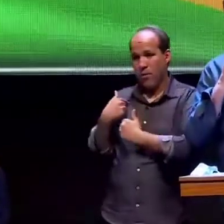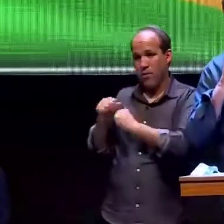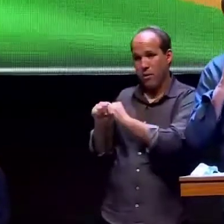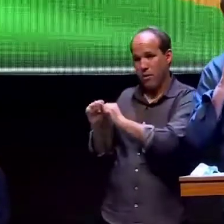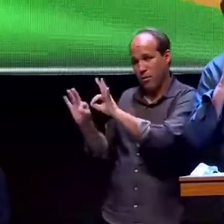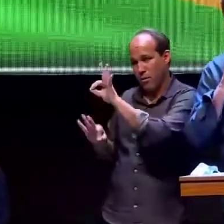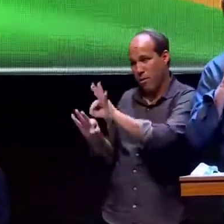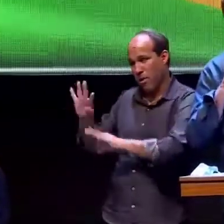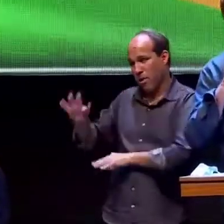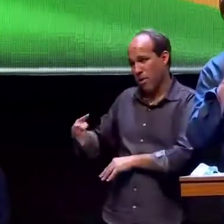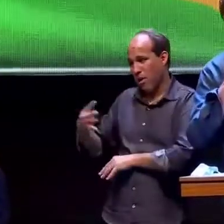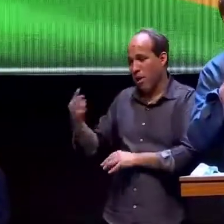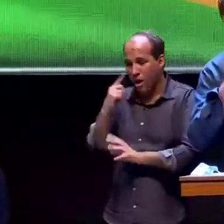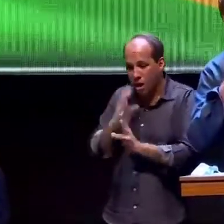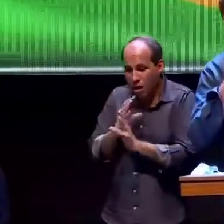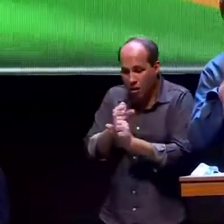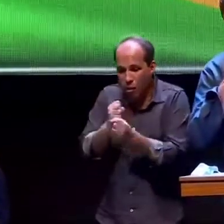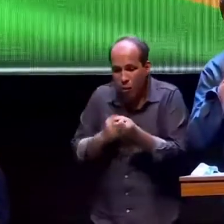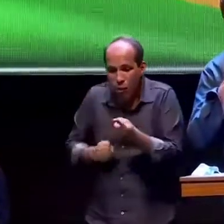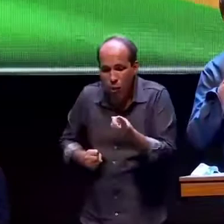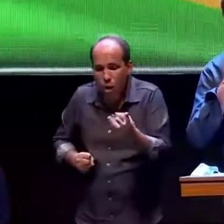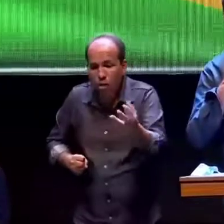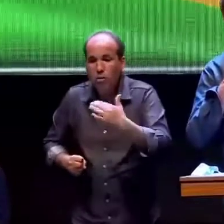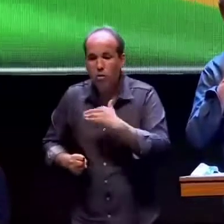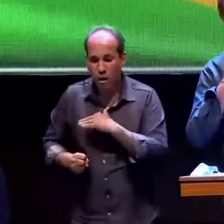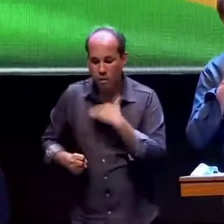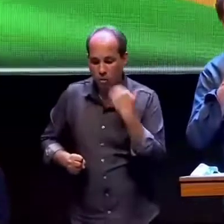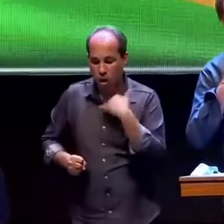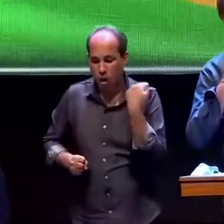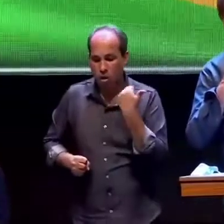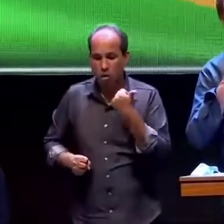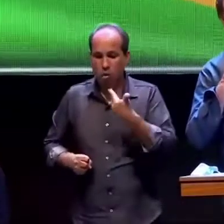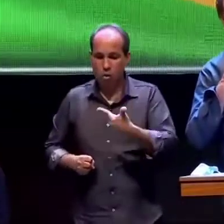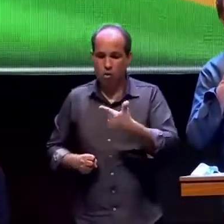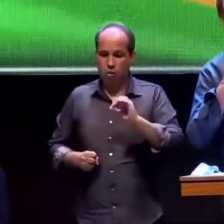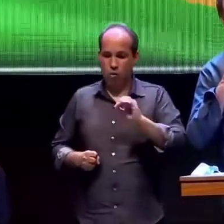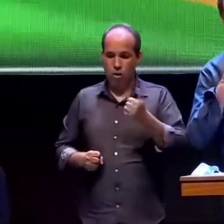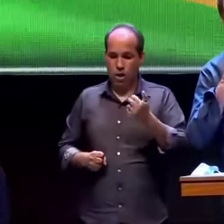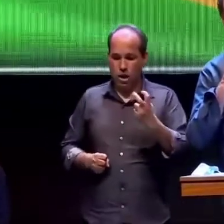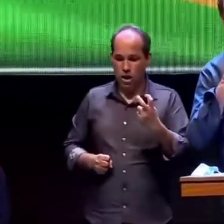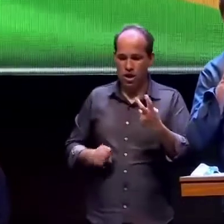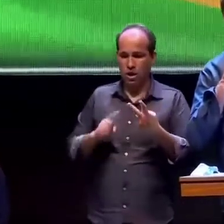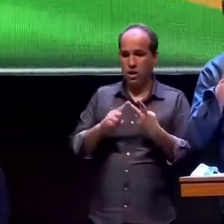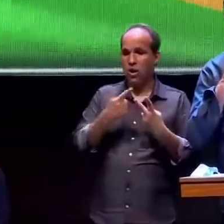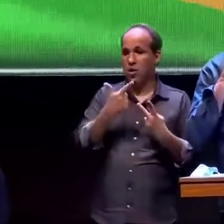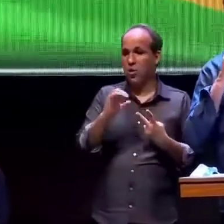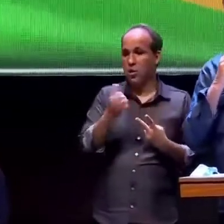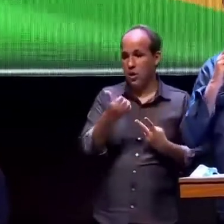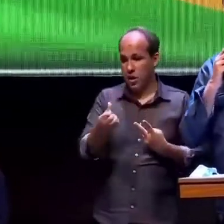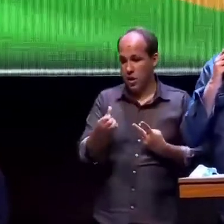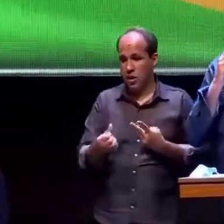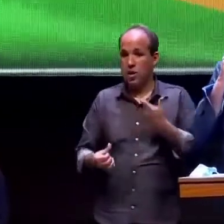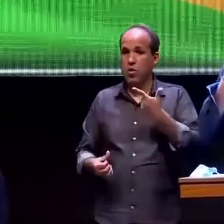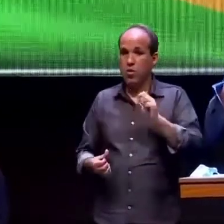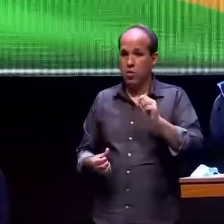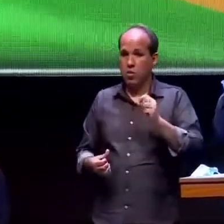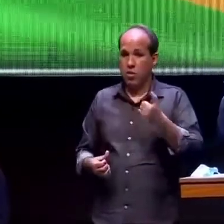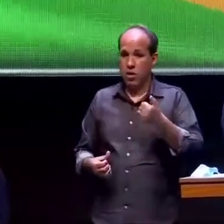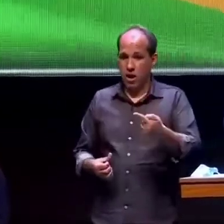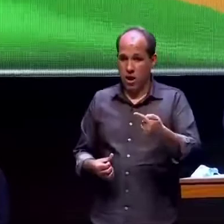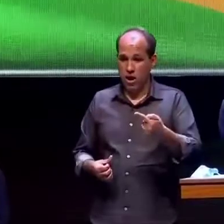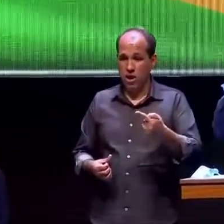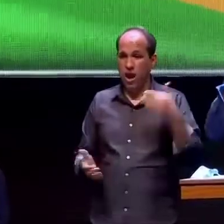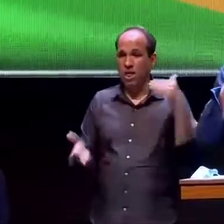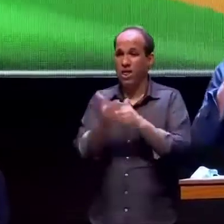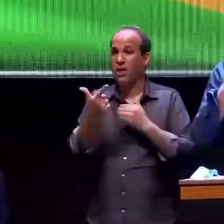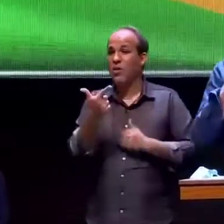começa a analisar os óbitos 2005 2015 2016 2017 2018 2019 2020 a